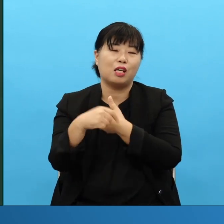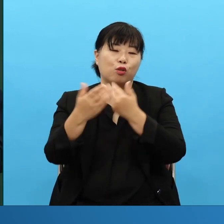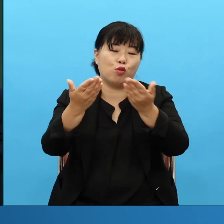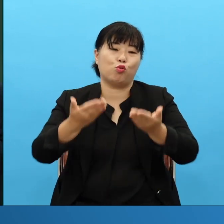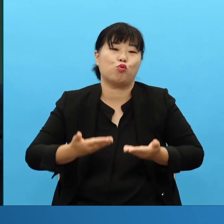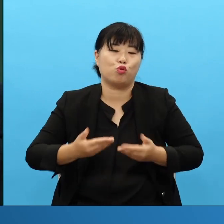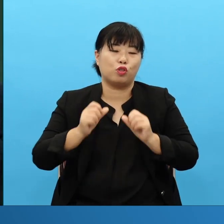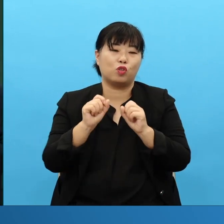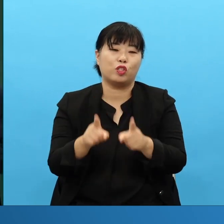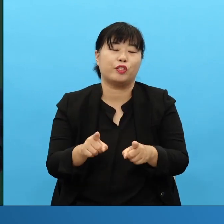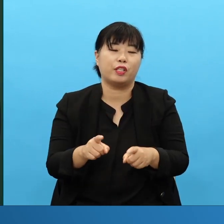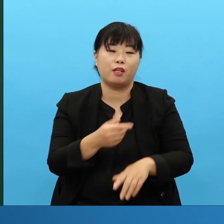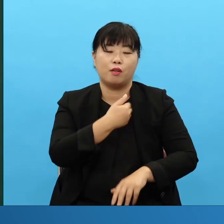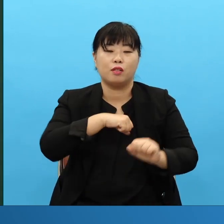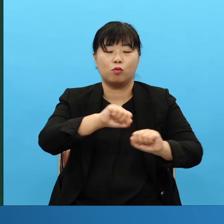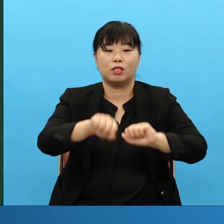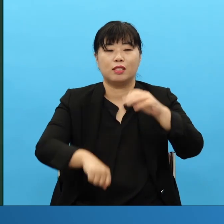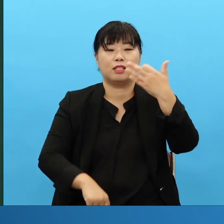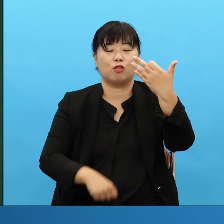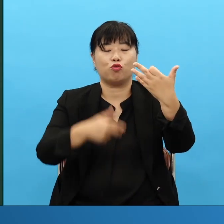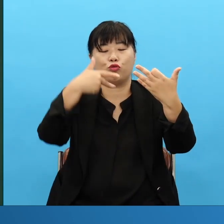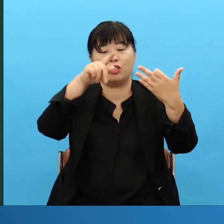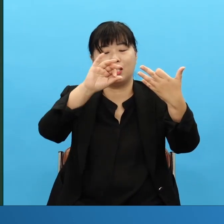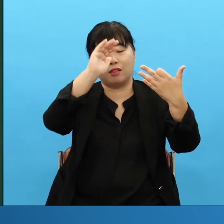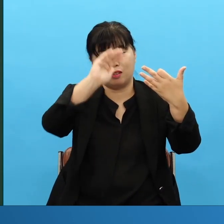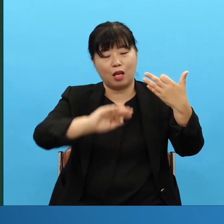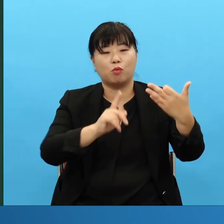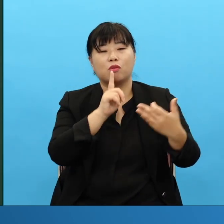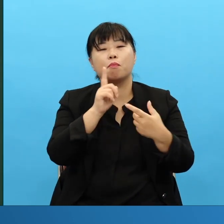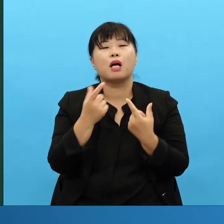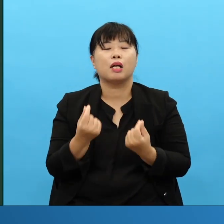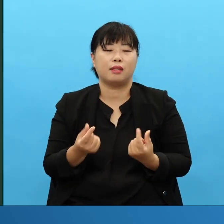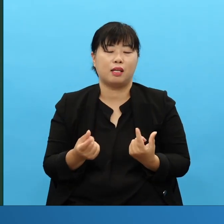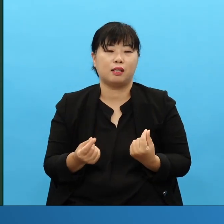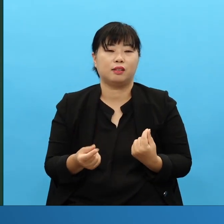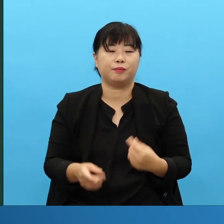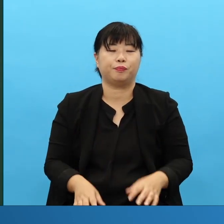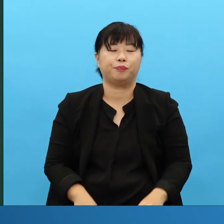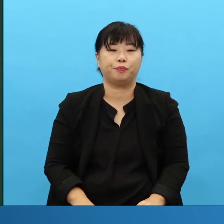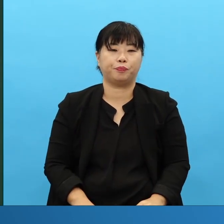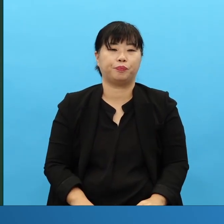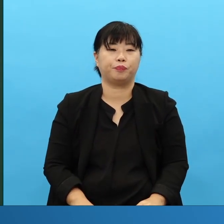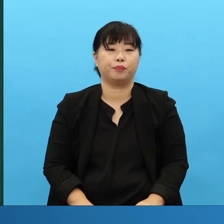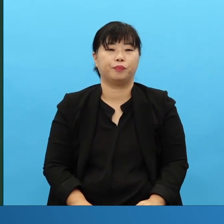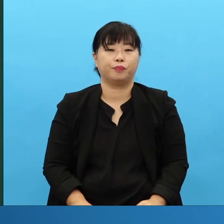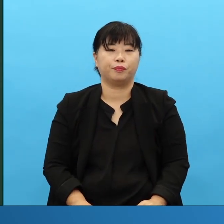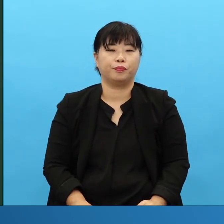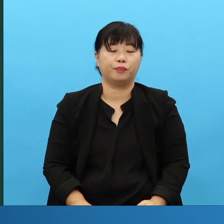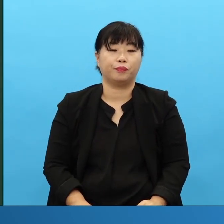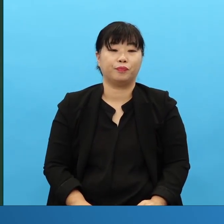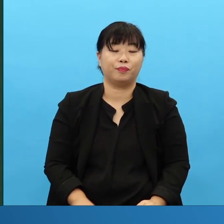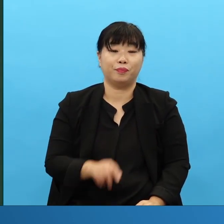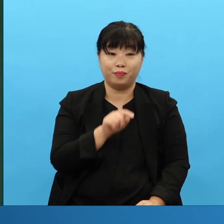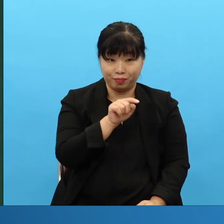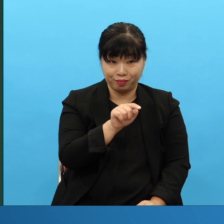뭐냐 마카다르 빛나도 비슷한 역사에 났죠 생기라 마카다르 빛나도 비슷한 역사에 여기 이정표입니다 이게 이정표입니다 항상